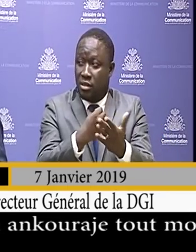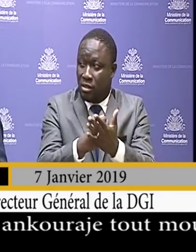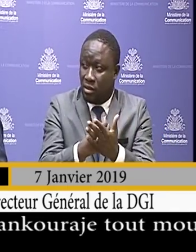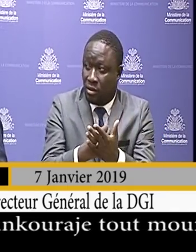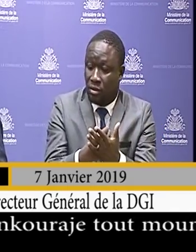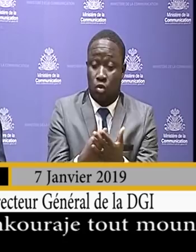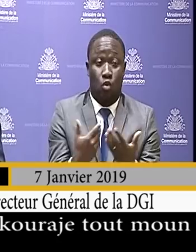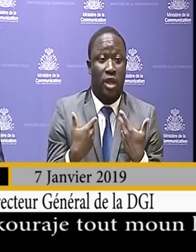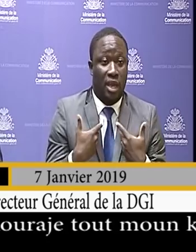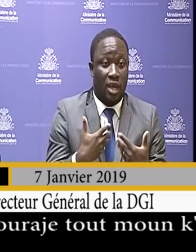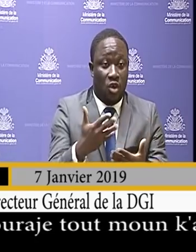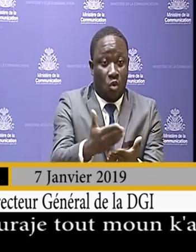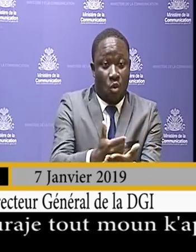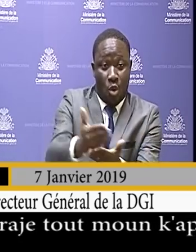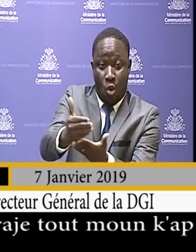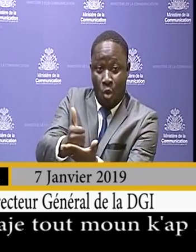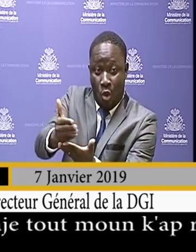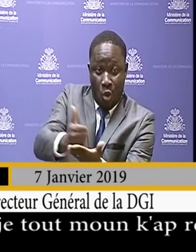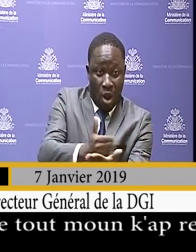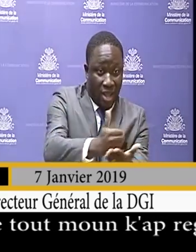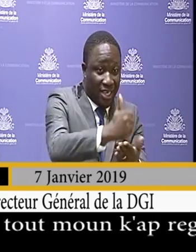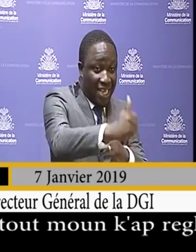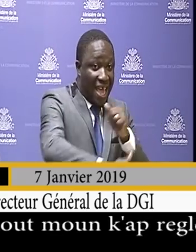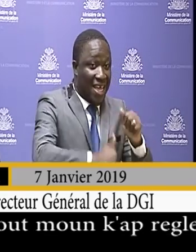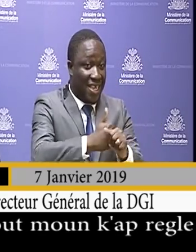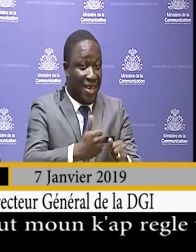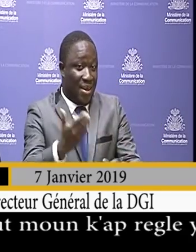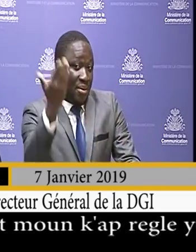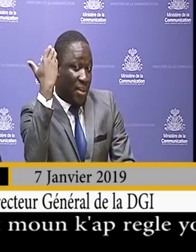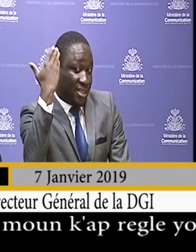généré pou exercice ki pase ya.